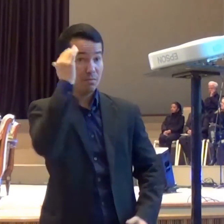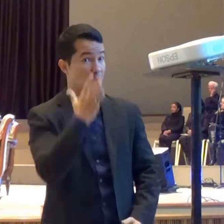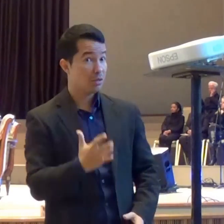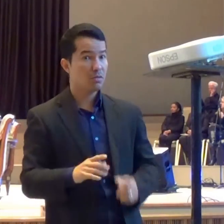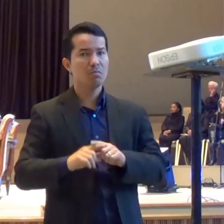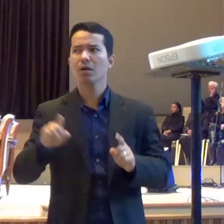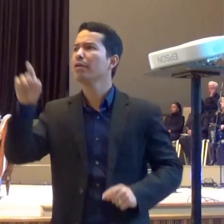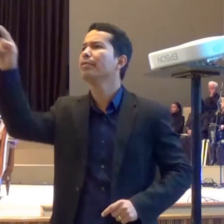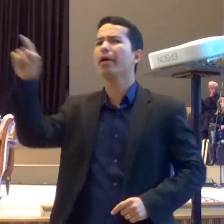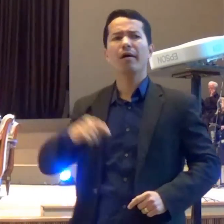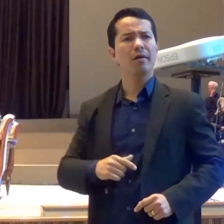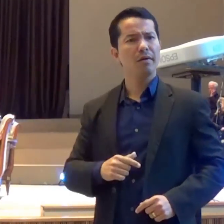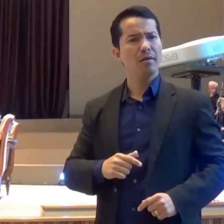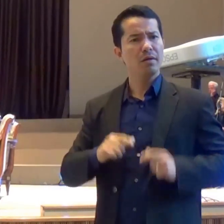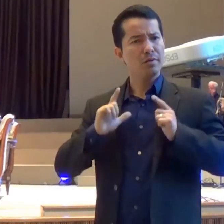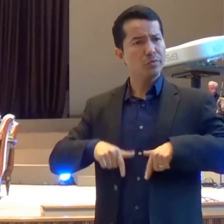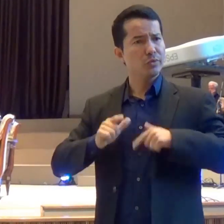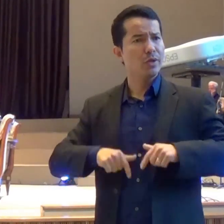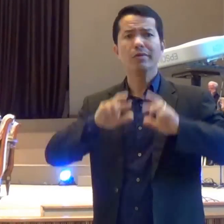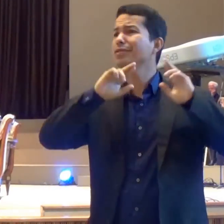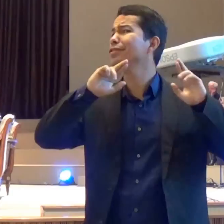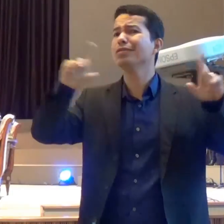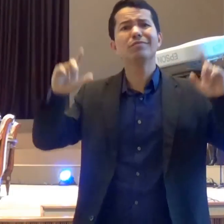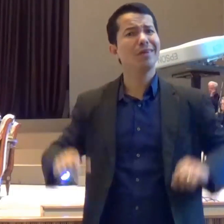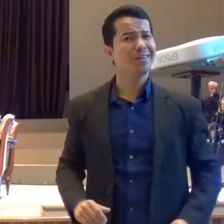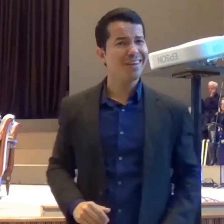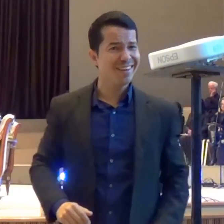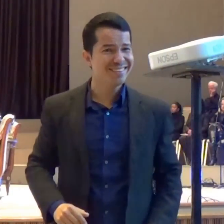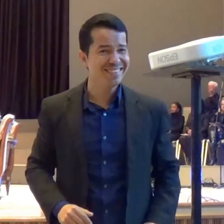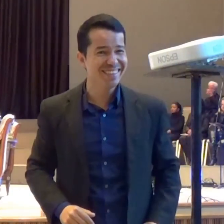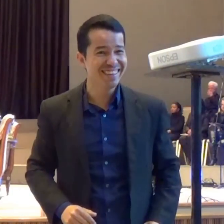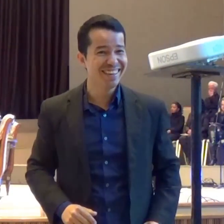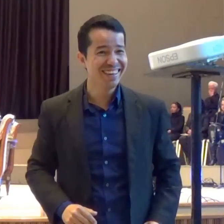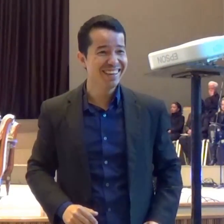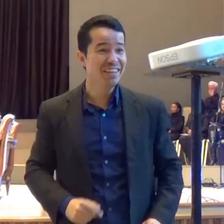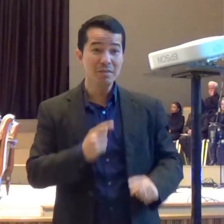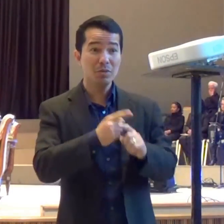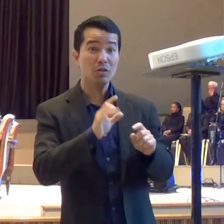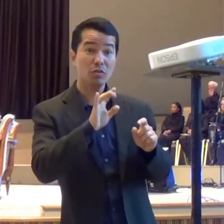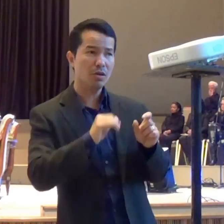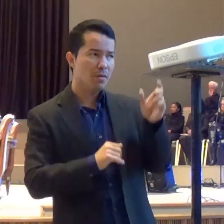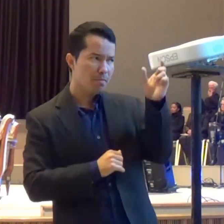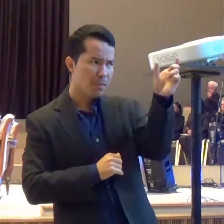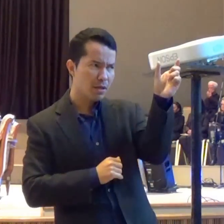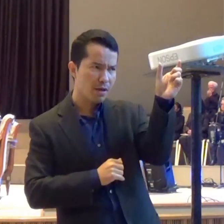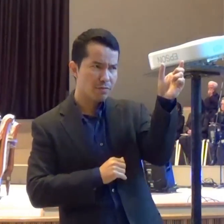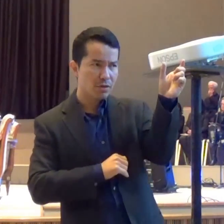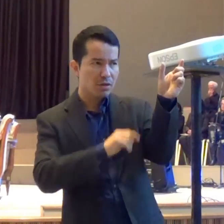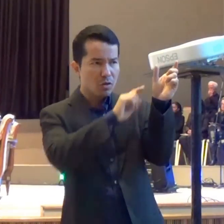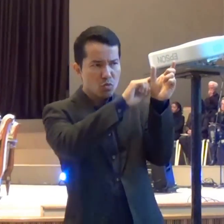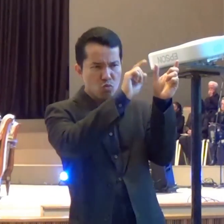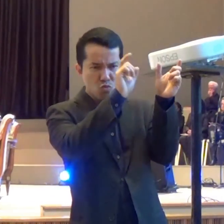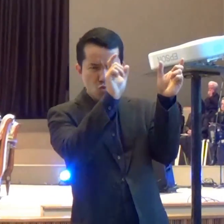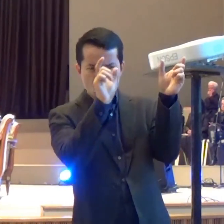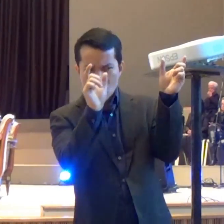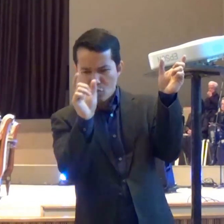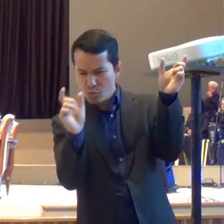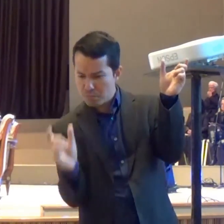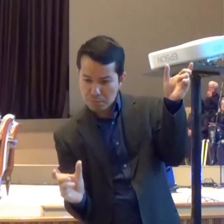nos salmos A primeira frase repete de forma diferente Na segunda frase do salmo